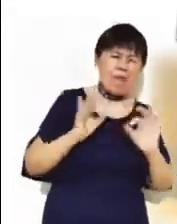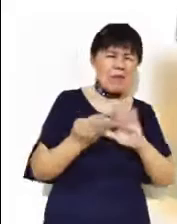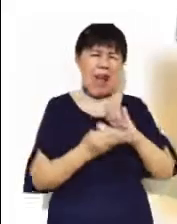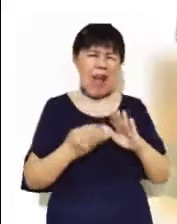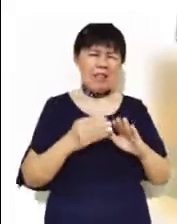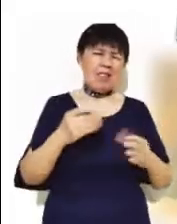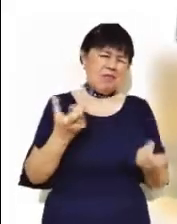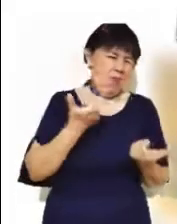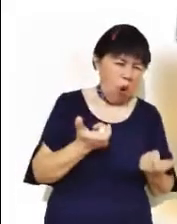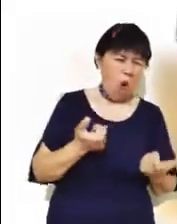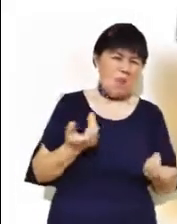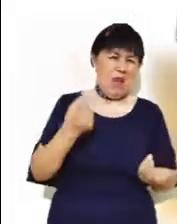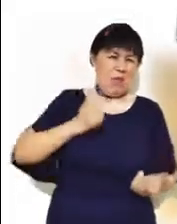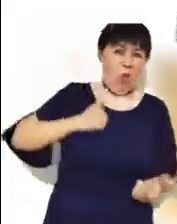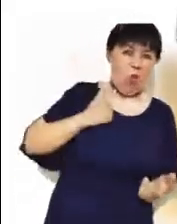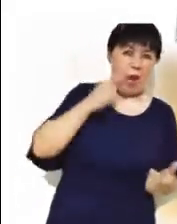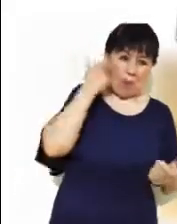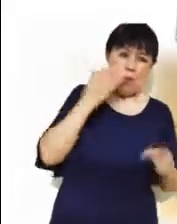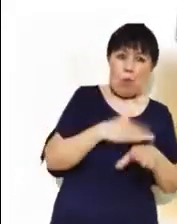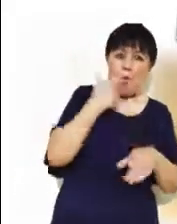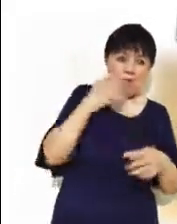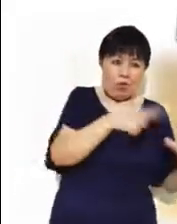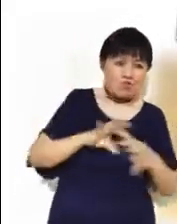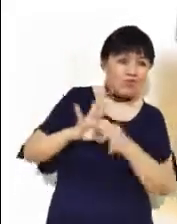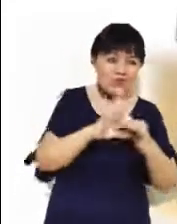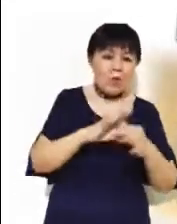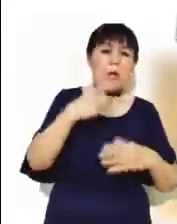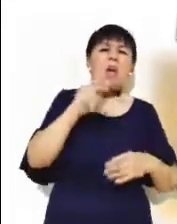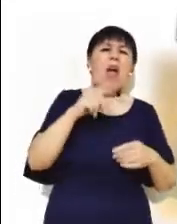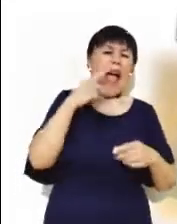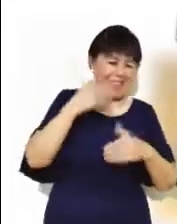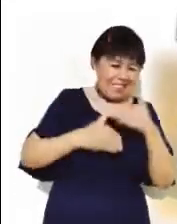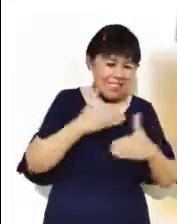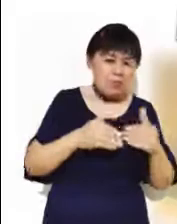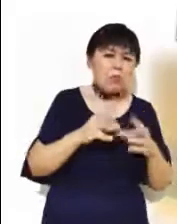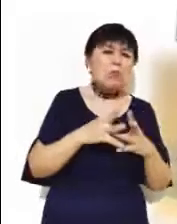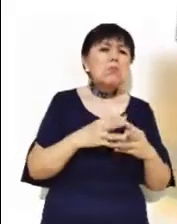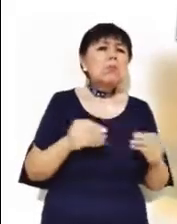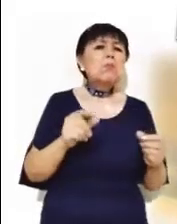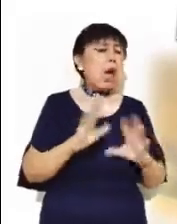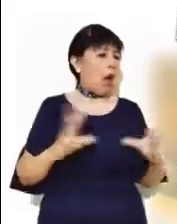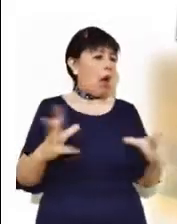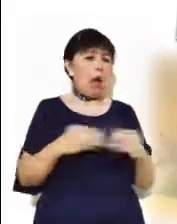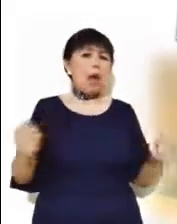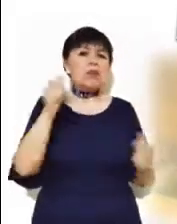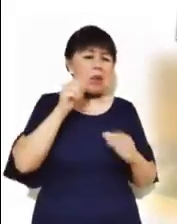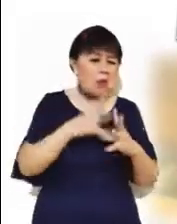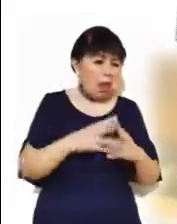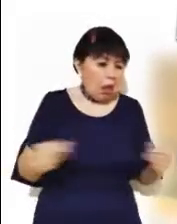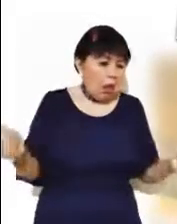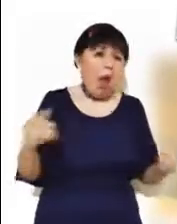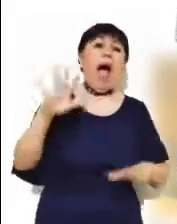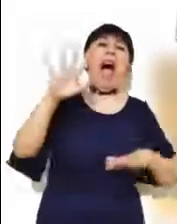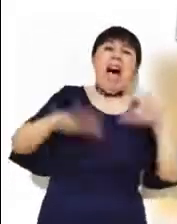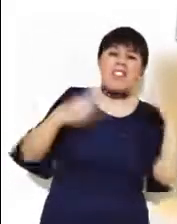poder o de protección para mantenerse unidos, pero la experiencia dura poco tiempo y generalmente ha terminado